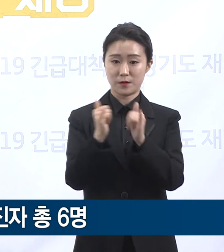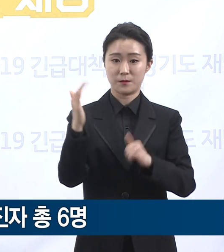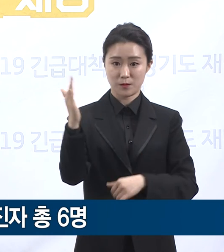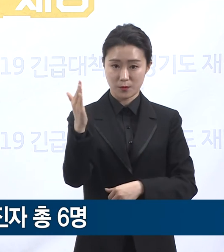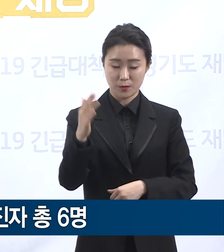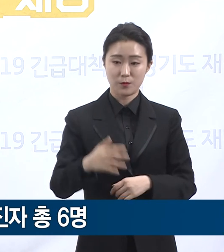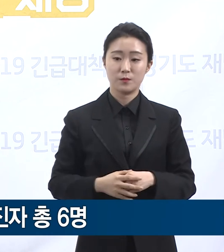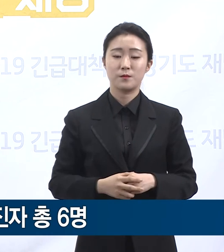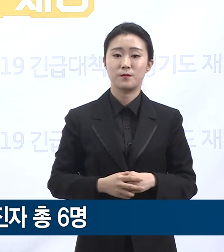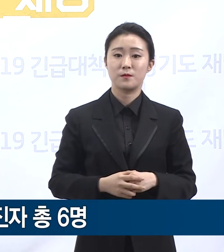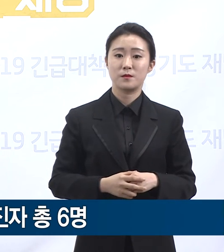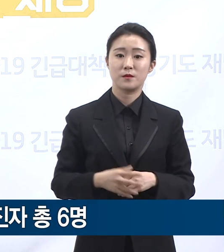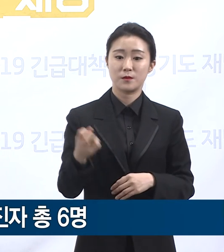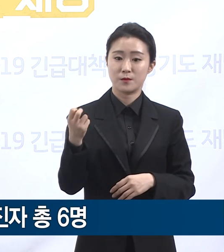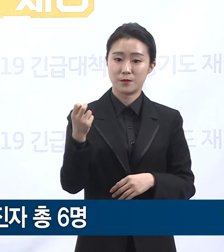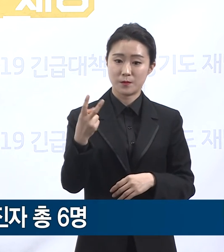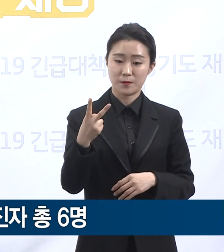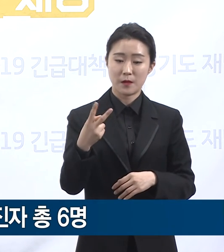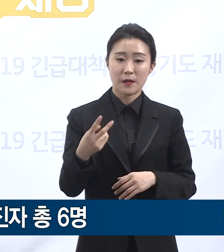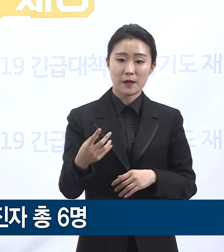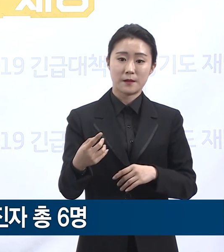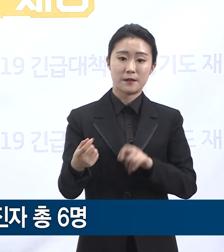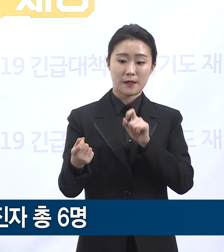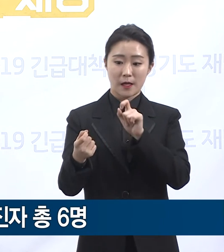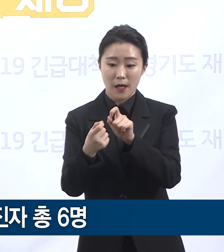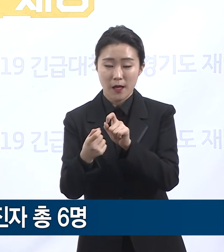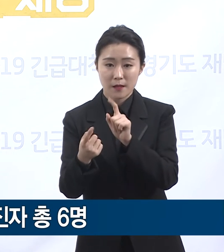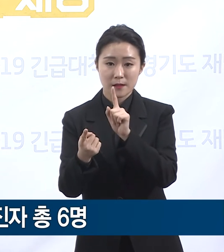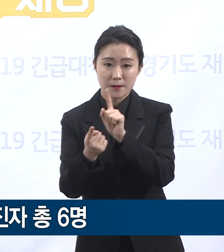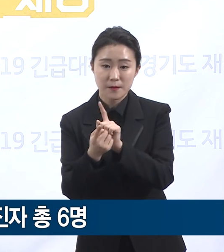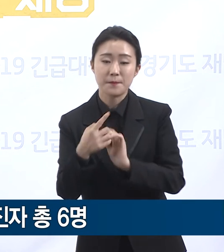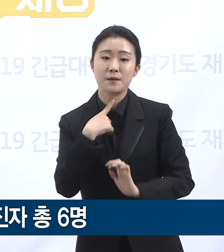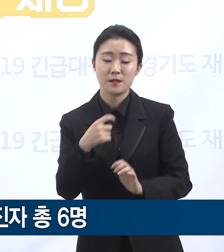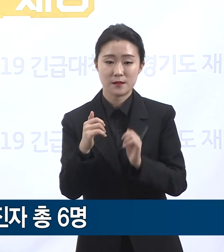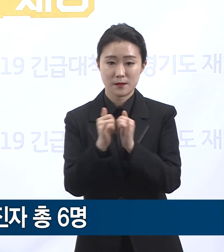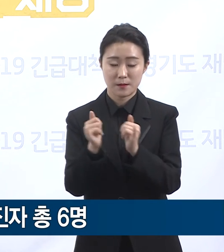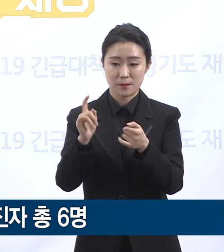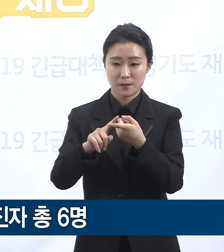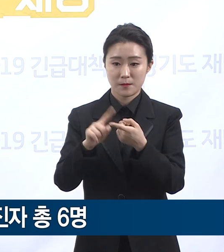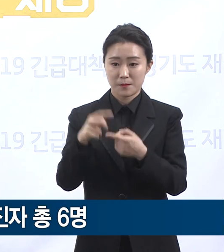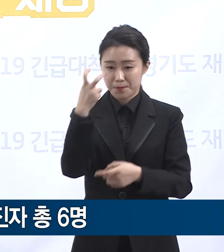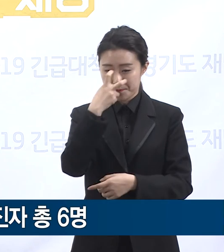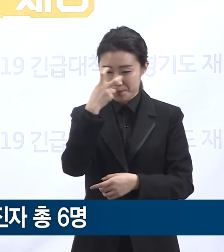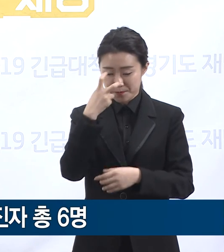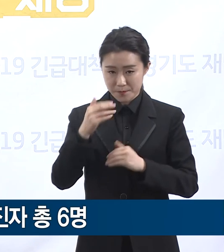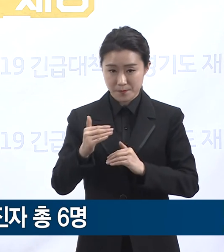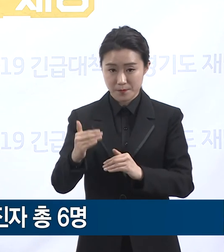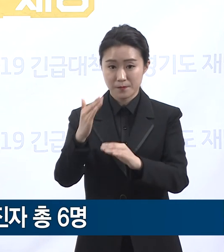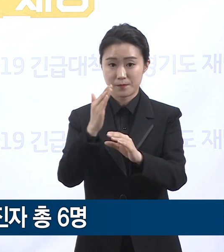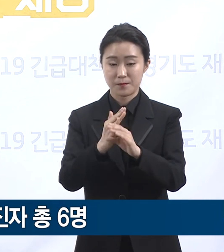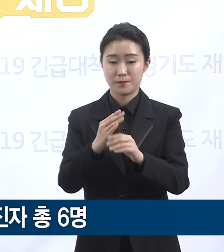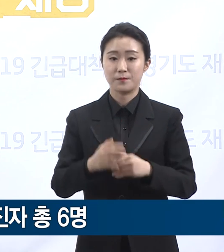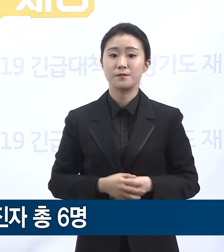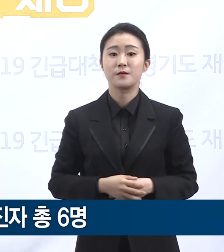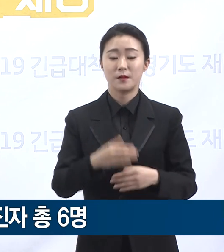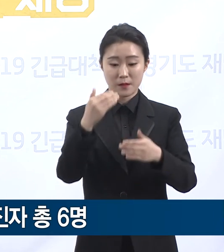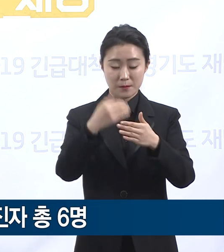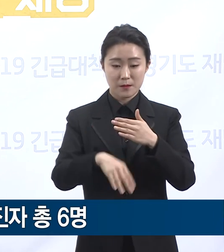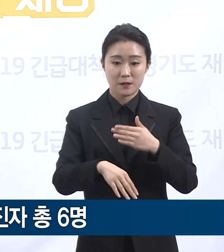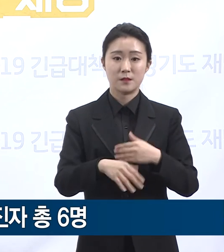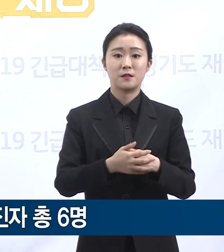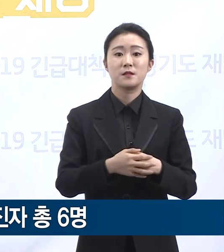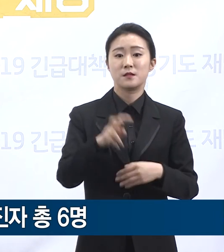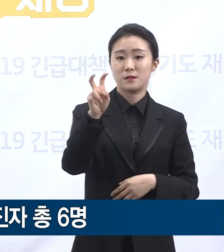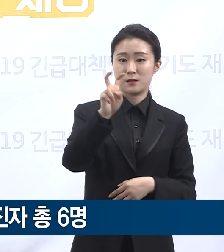진단검사를 실시하여 모두 음성 판정 후 자가격리 중이며 나머지 20명에 대해서는 능동